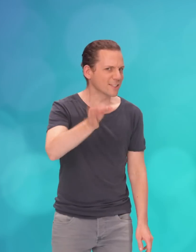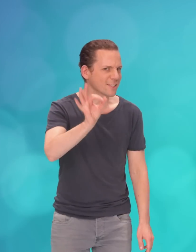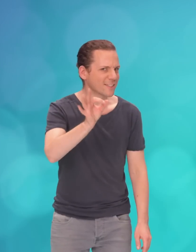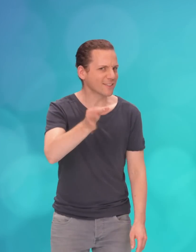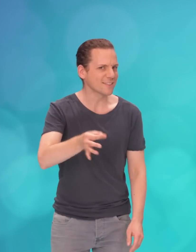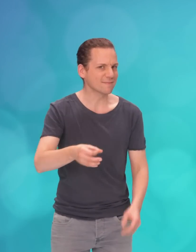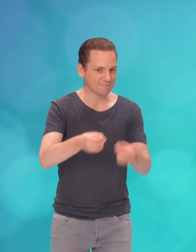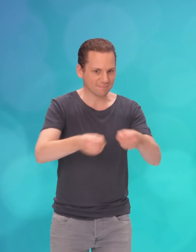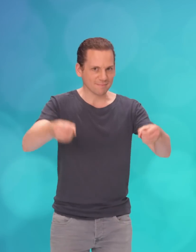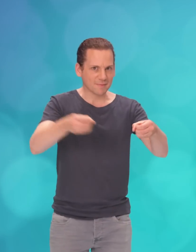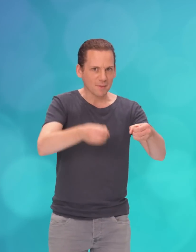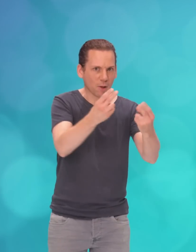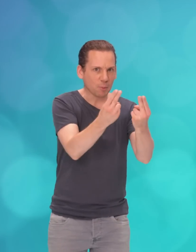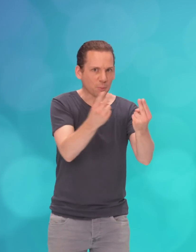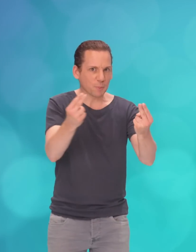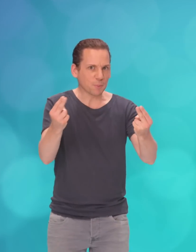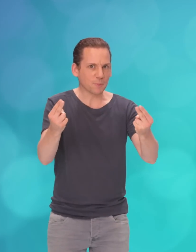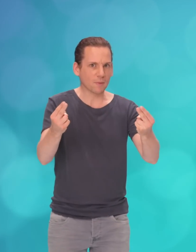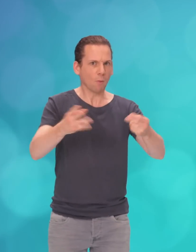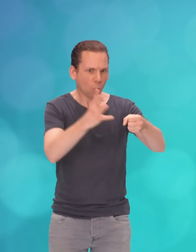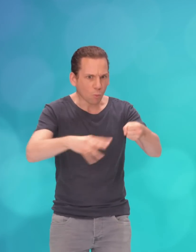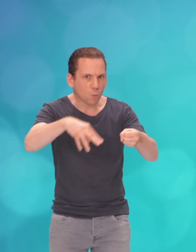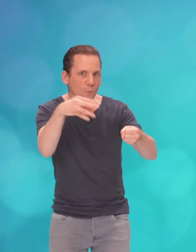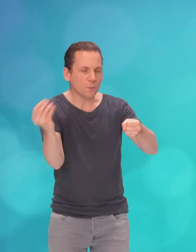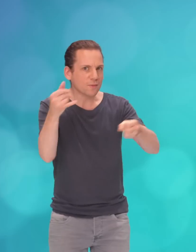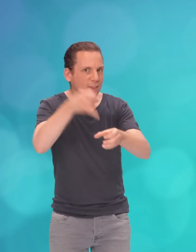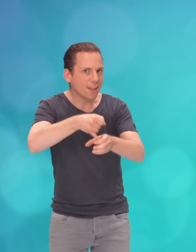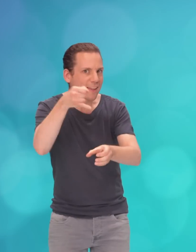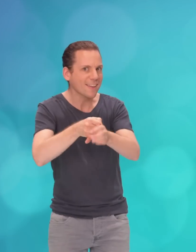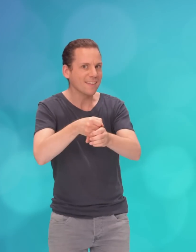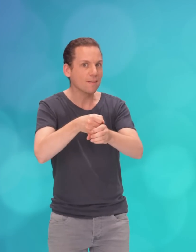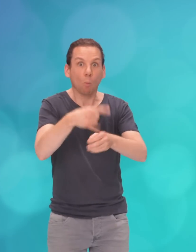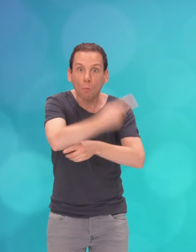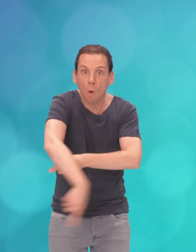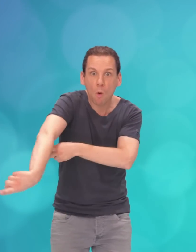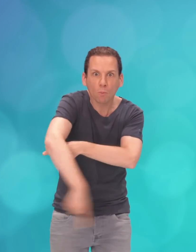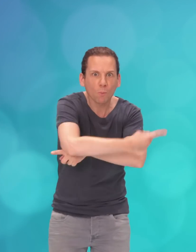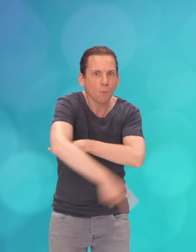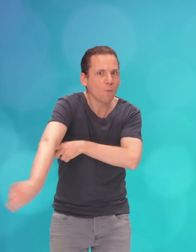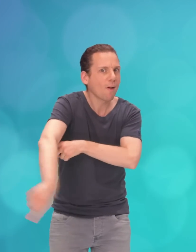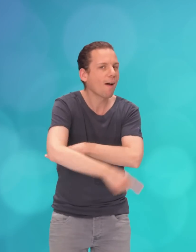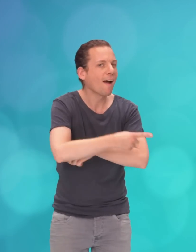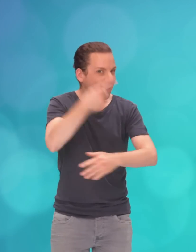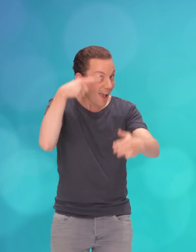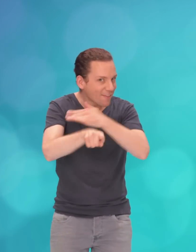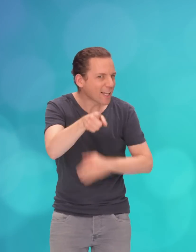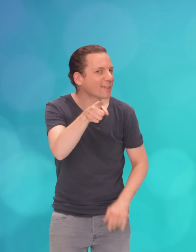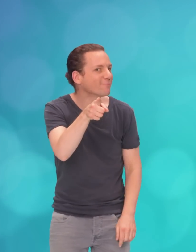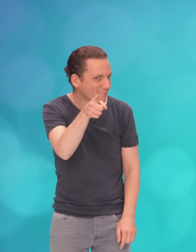Si, si ! Le chandelier, la théière et même la pendule ! Alors, vous avez deviné